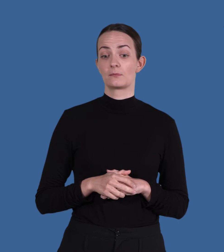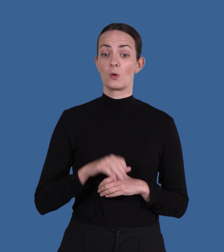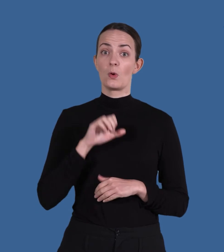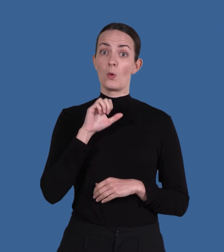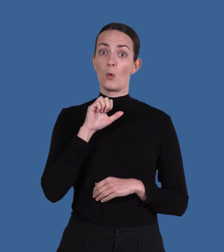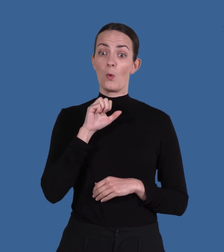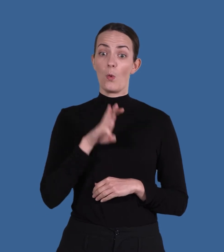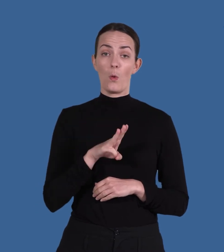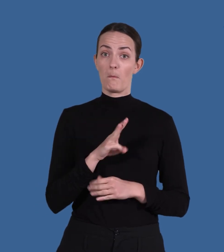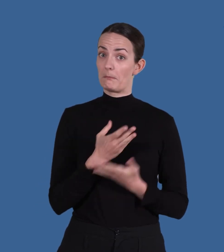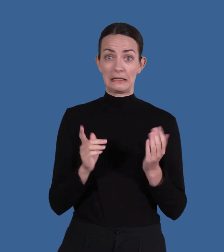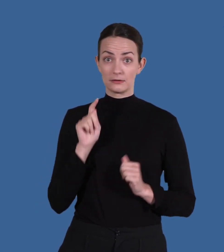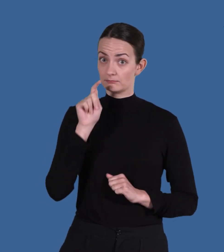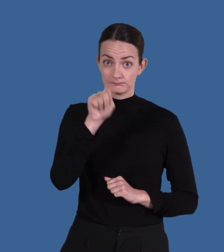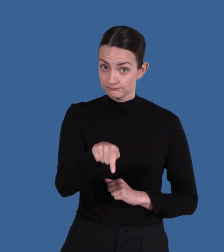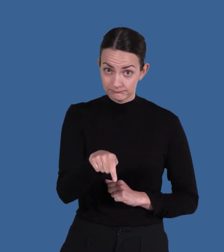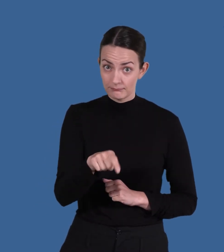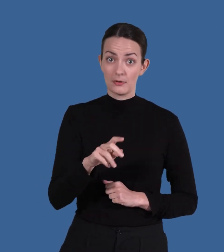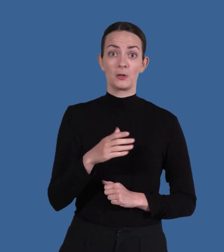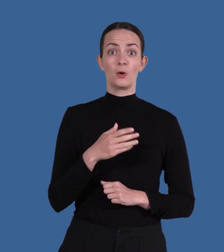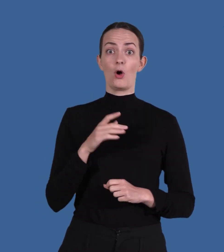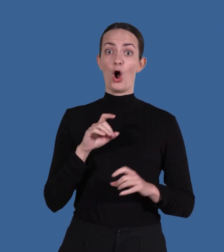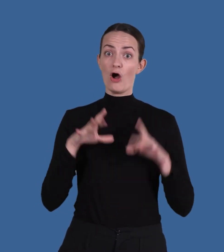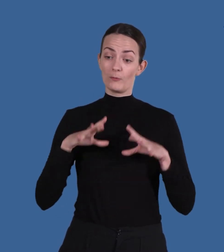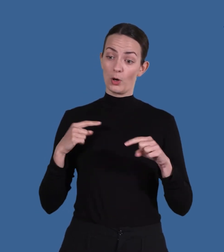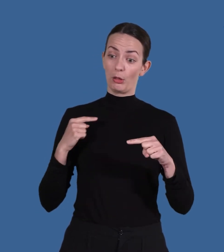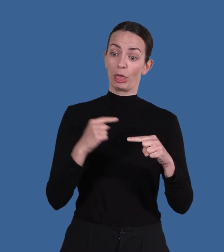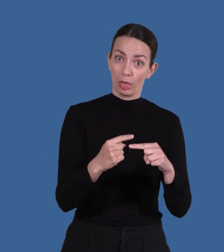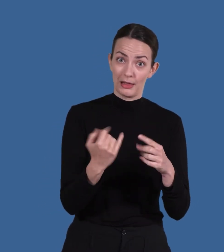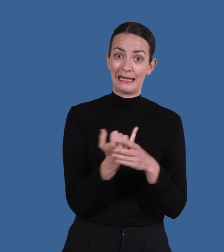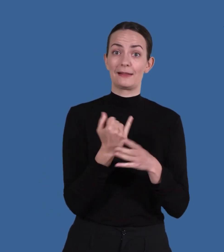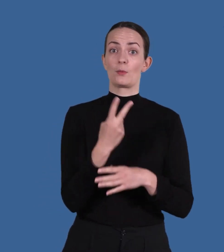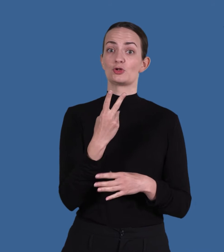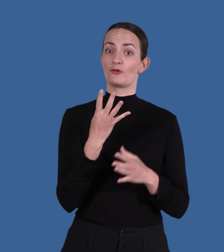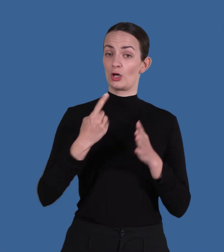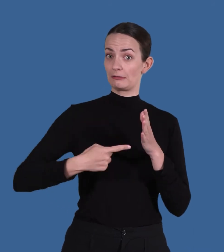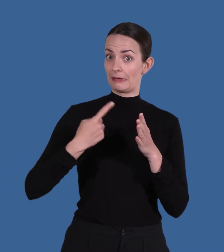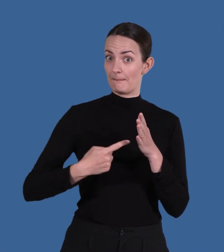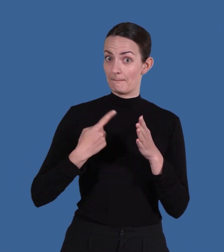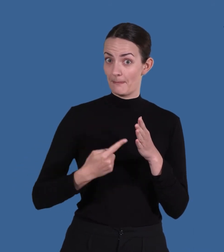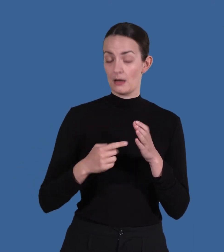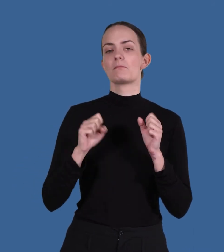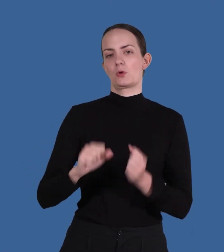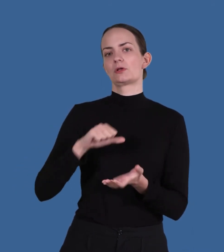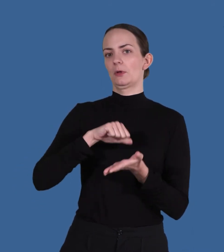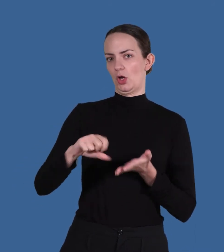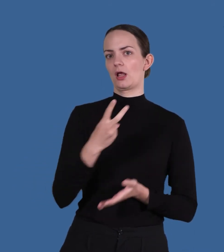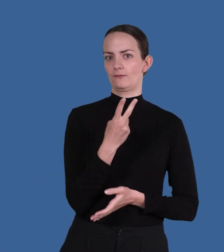Om du inte kommer på din bokade tid eller avbokar tiden mindre än 24 timmar innan ditt besök Måste du betala en